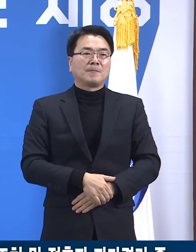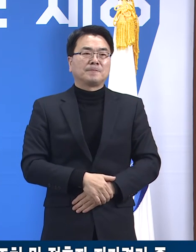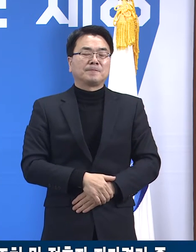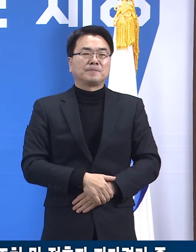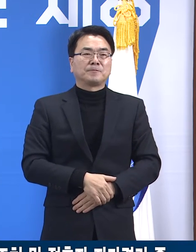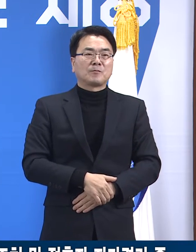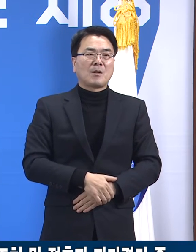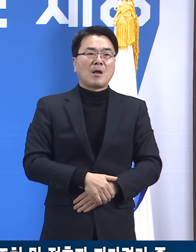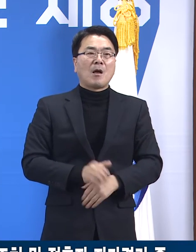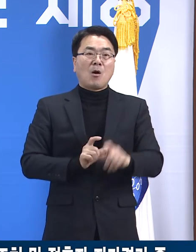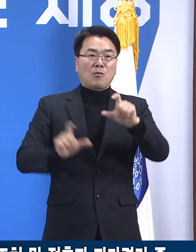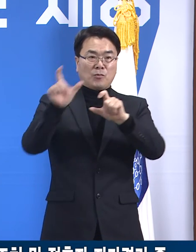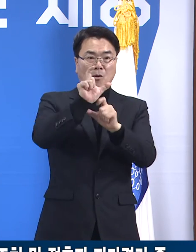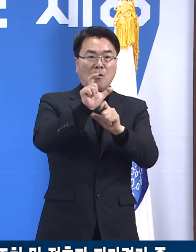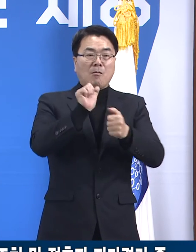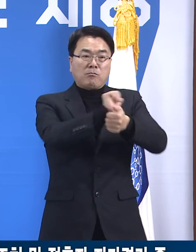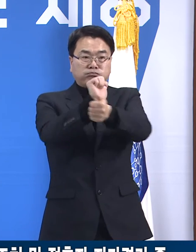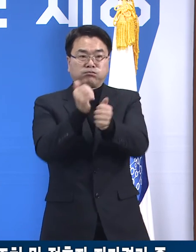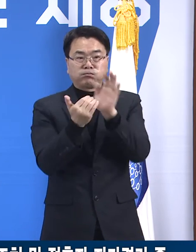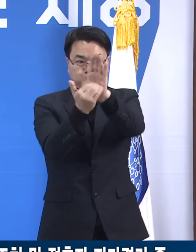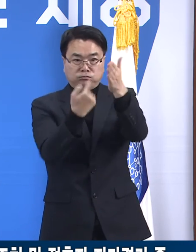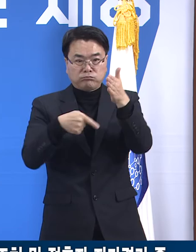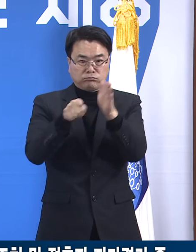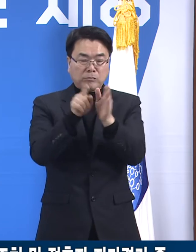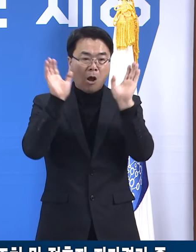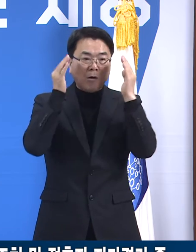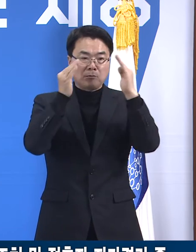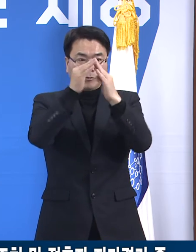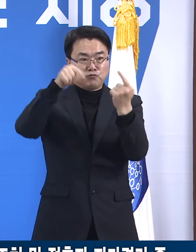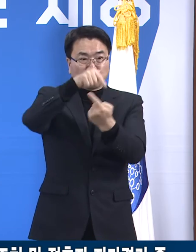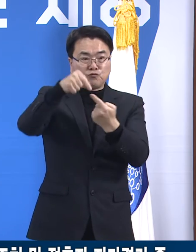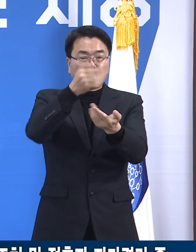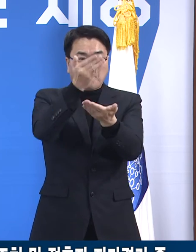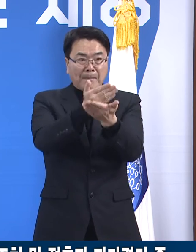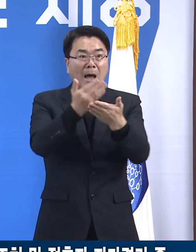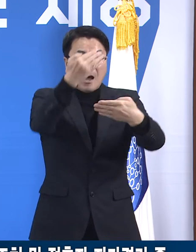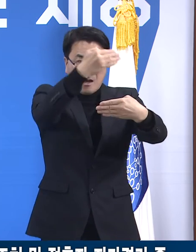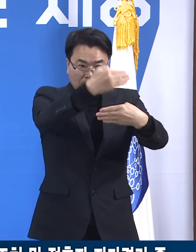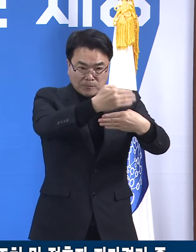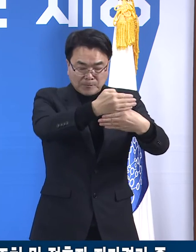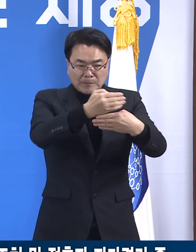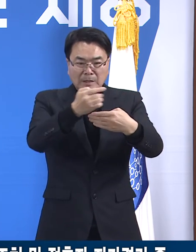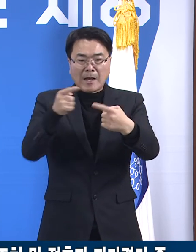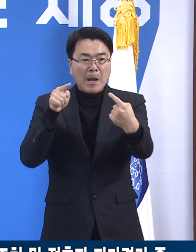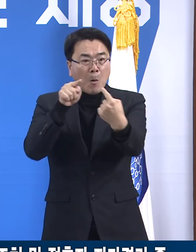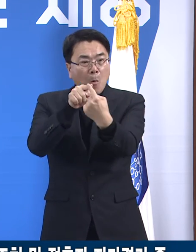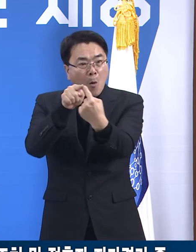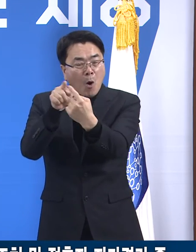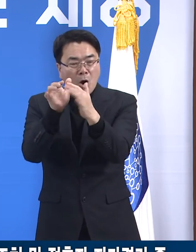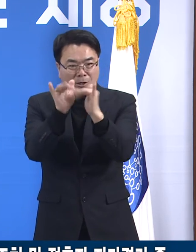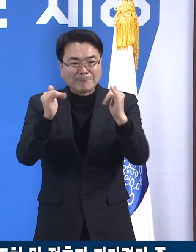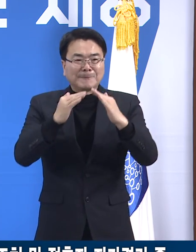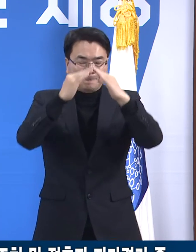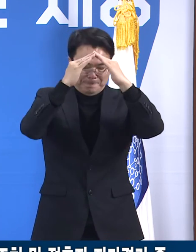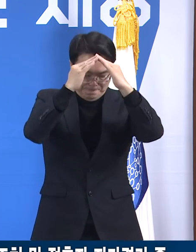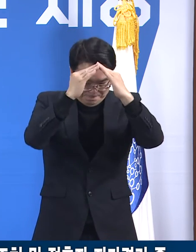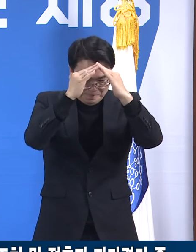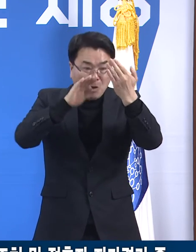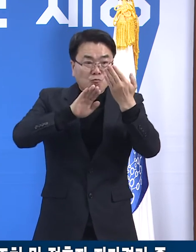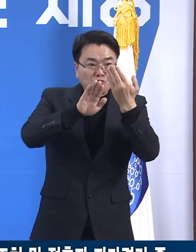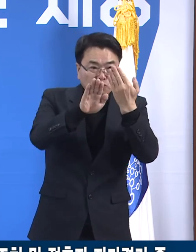감염을 막기 위하여 어린이집은 운영 중단 조치하였으며 접촉자들은 자가격리 조치 후